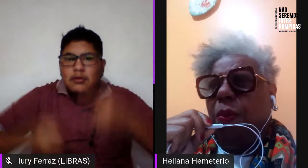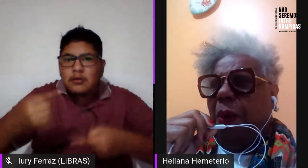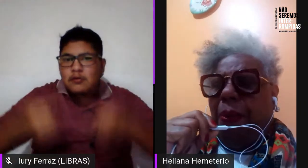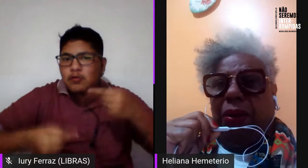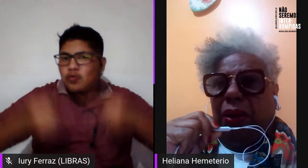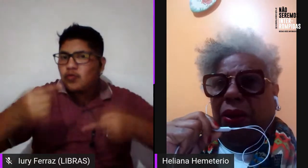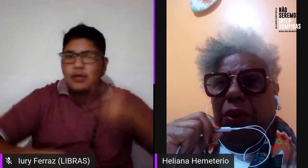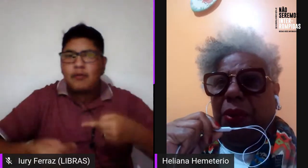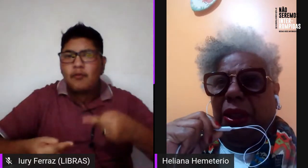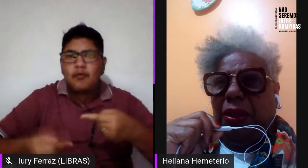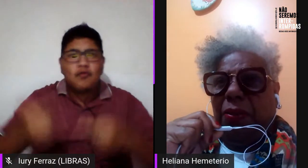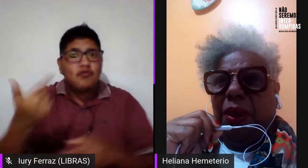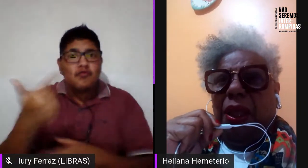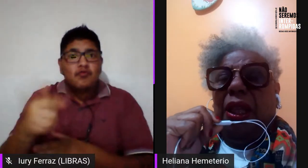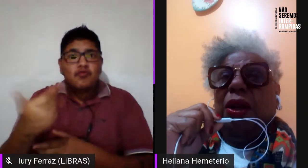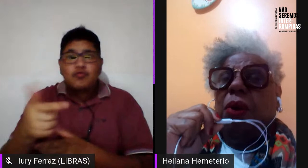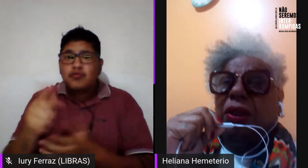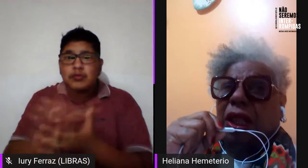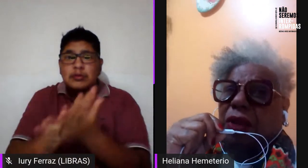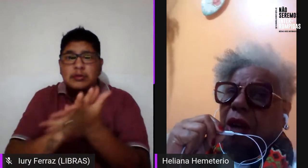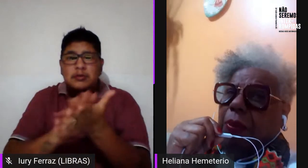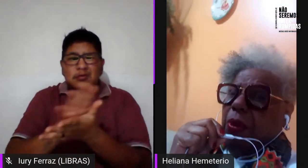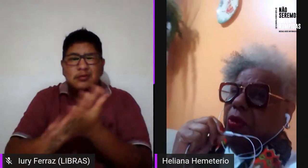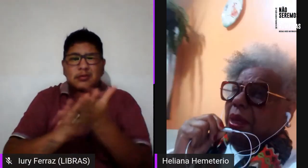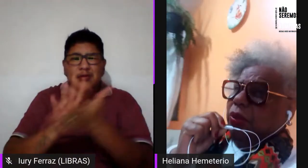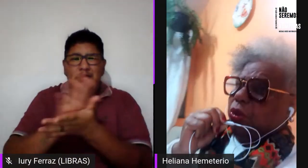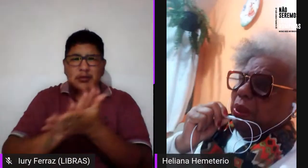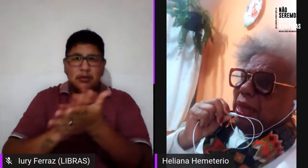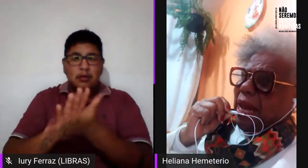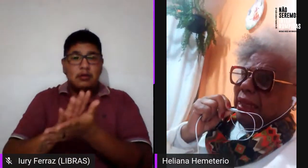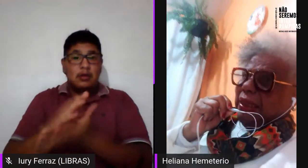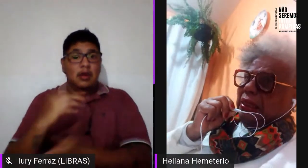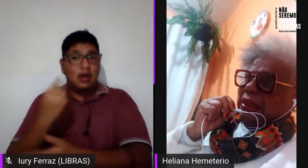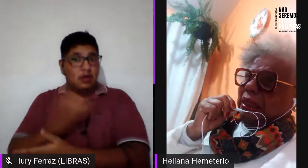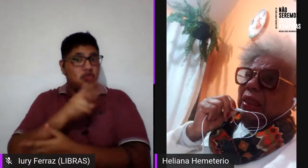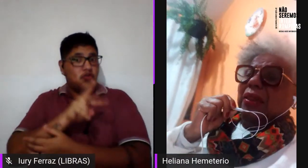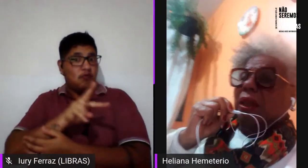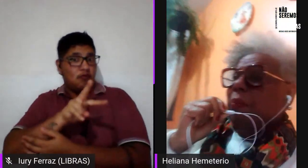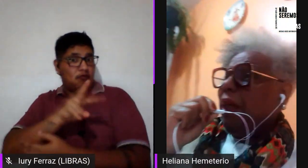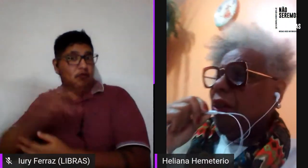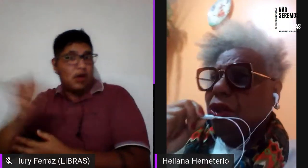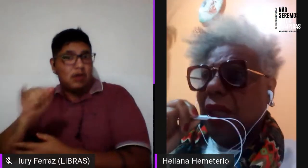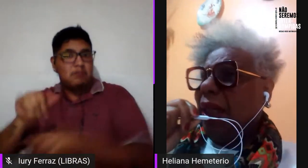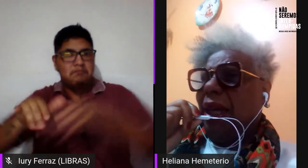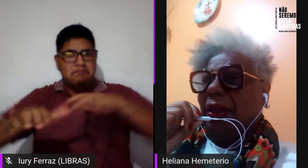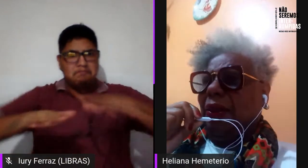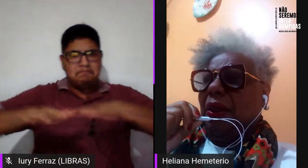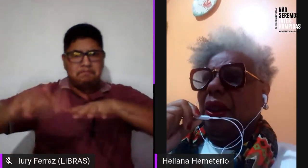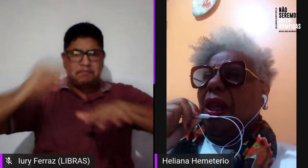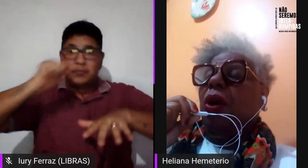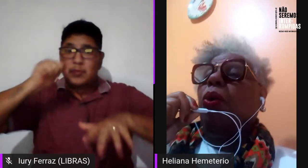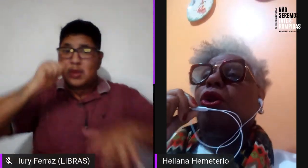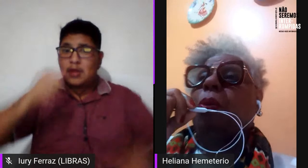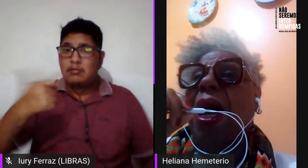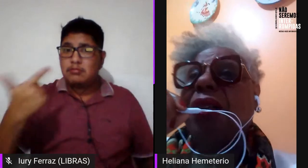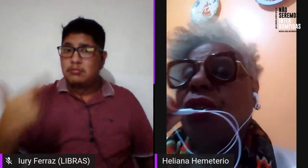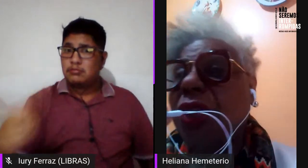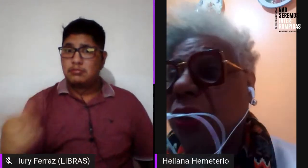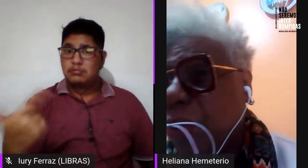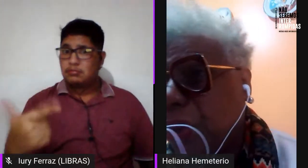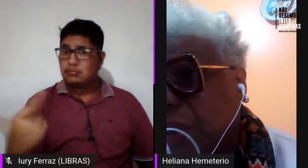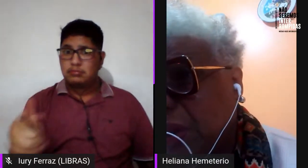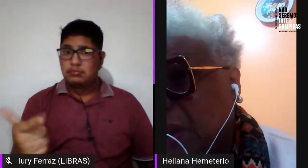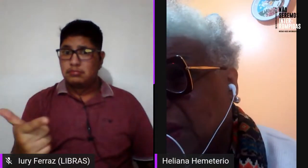não ocupa a pauta do feminismo, quando a gente vai para o movimento de mulheres, também não está lá, os